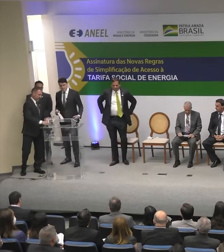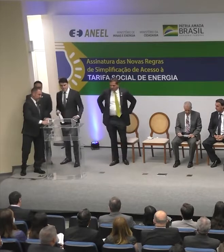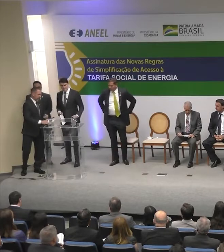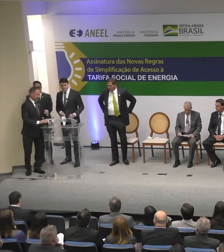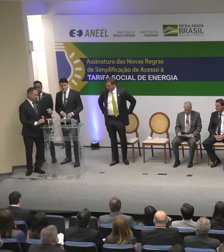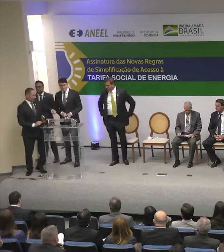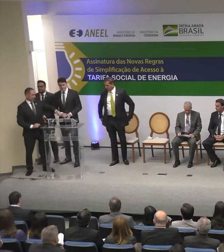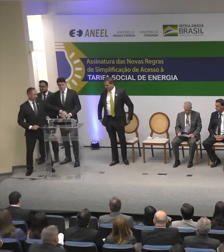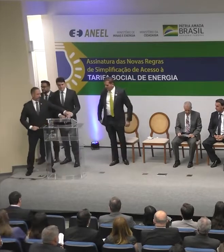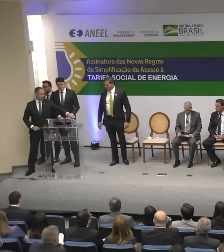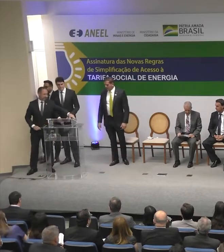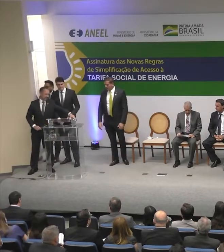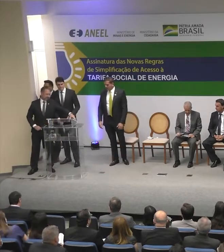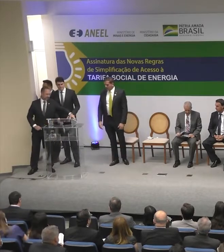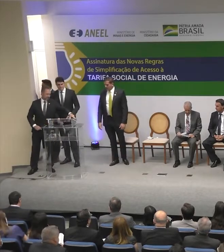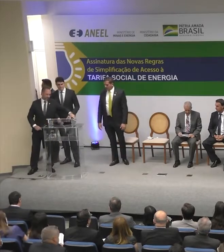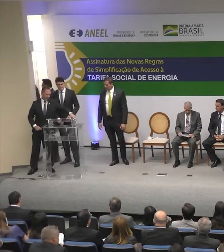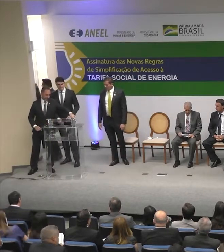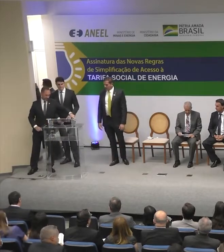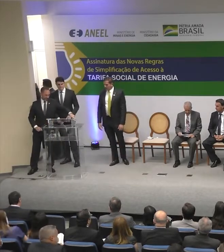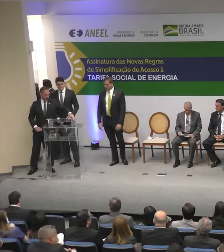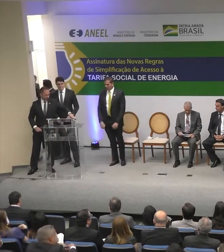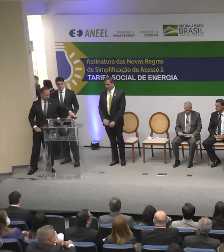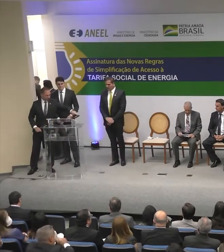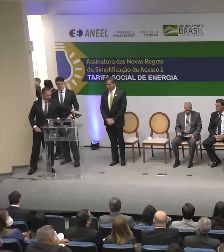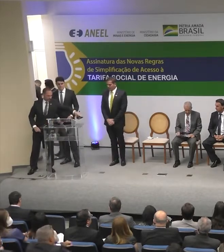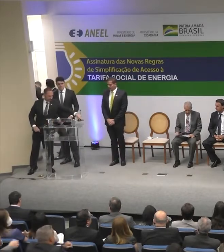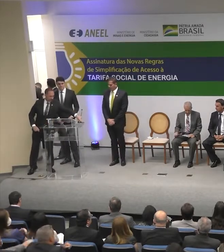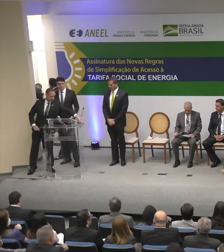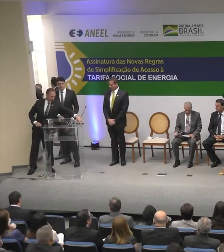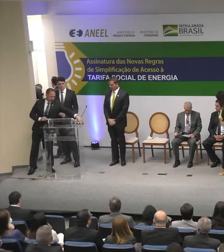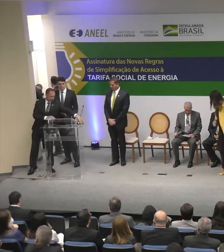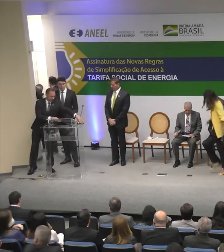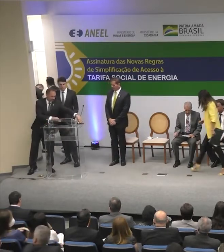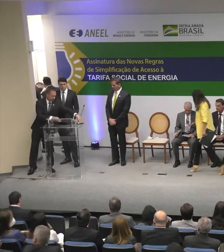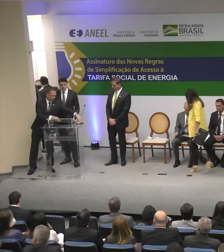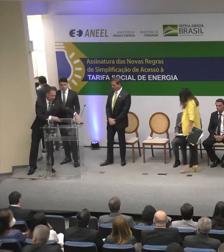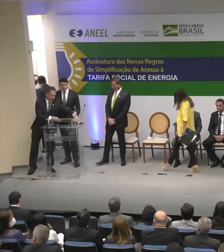termo De uso De cadastro único Para programas sociais Do governo federal